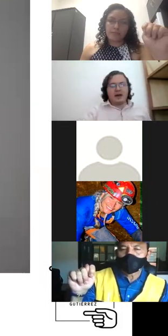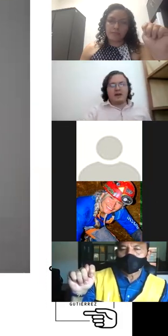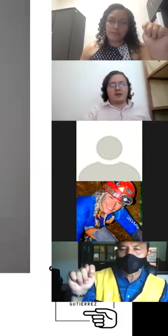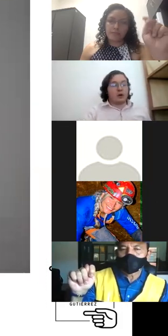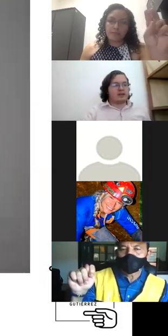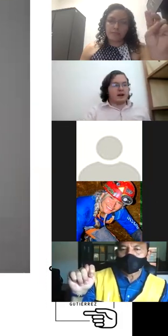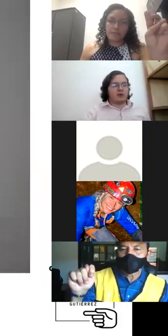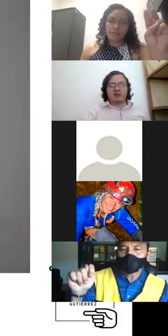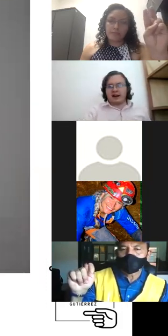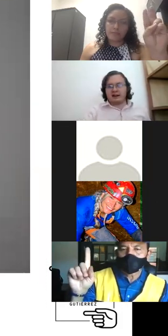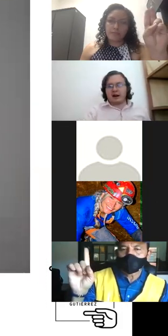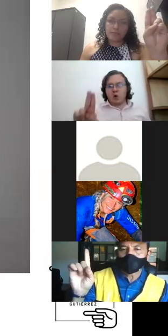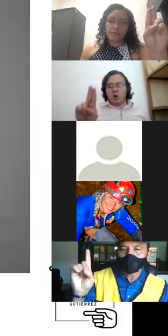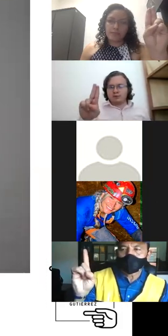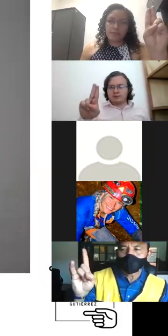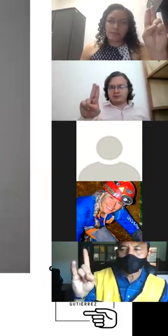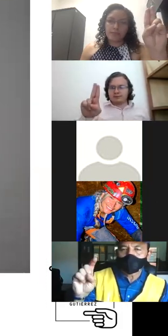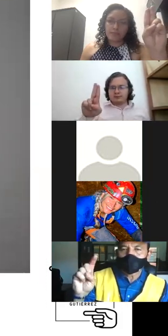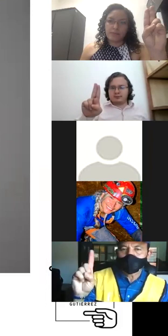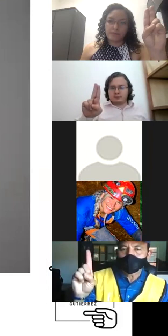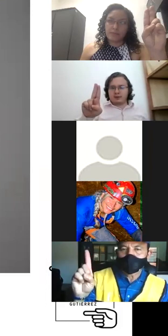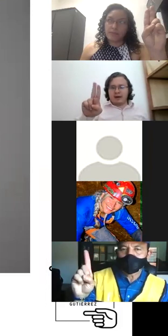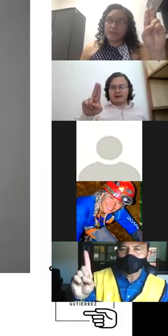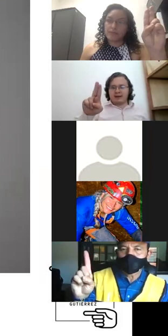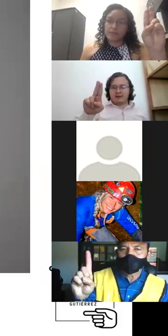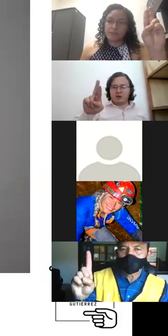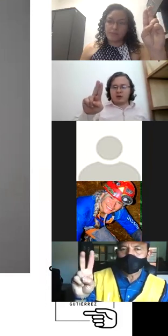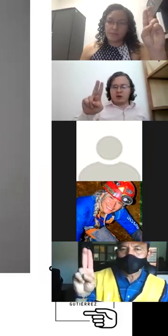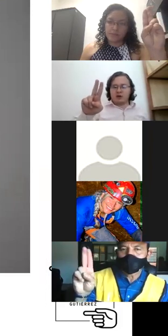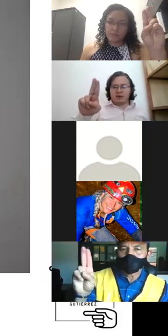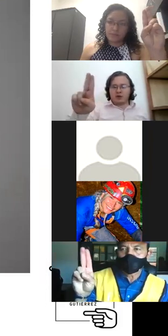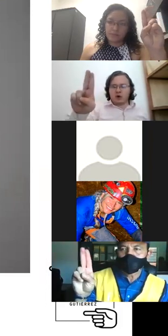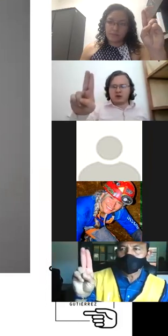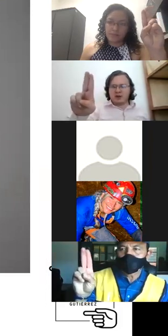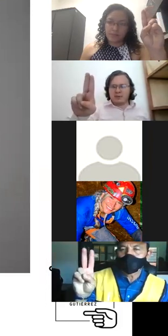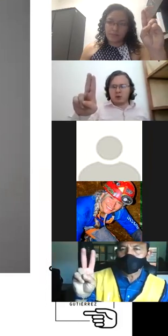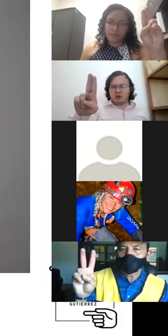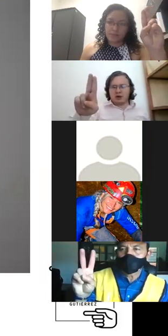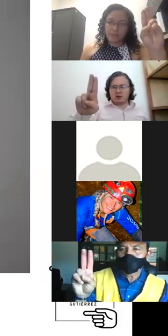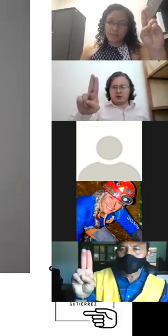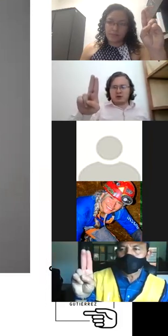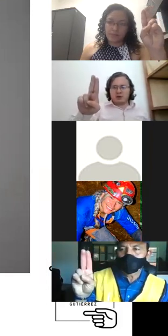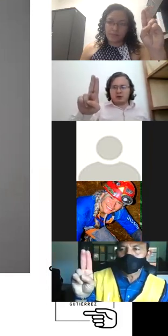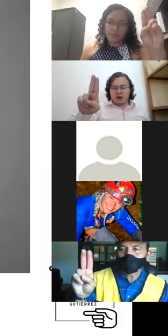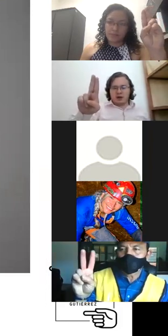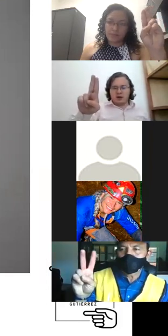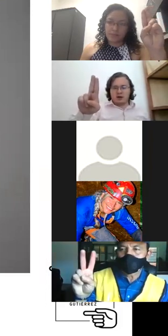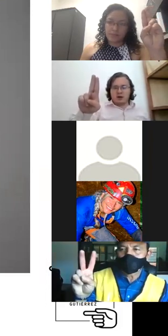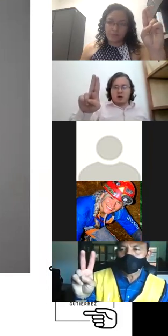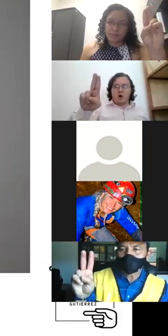después tenemos la letra U que van a ser estos dos dedos como diciendo dos pero juntitos ¿sí? o